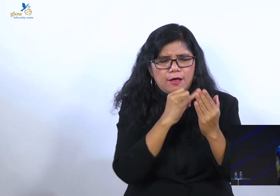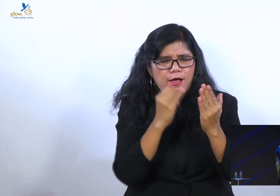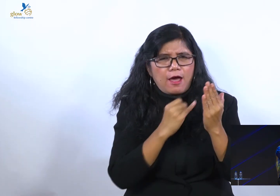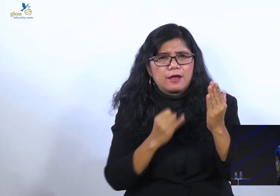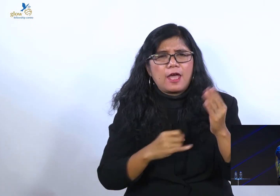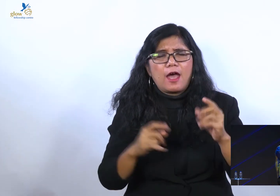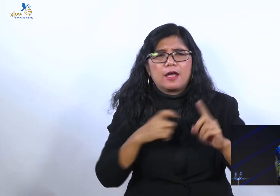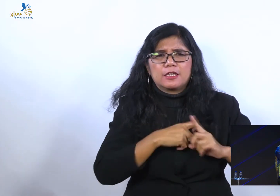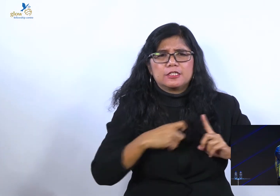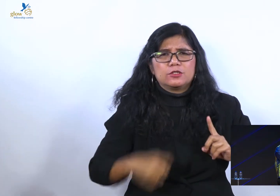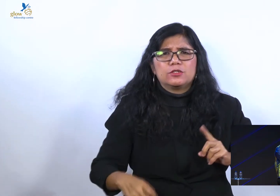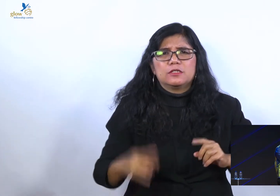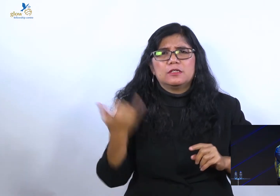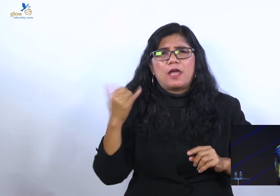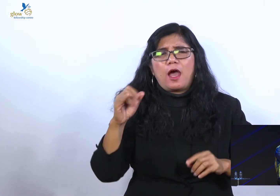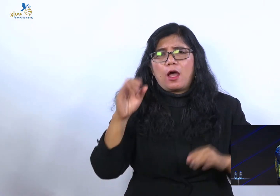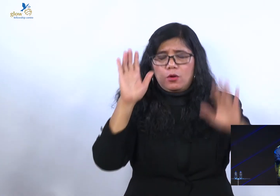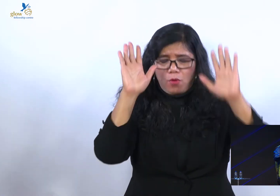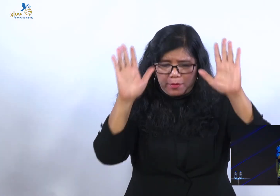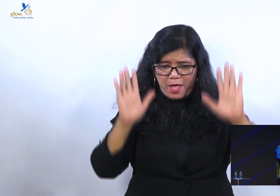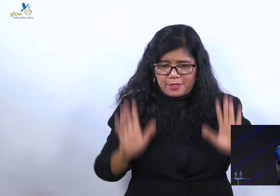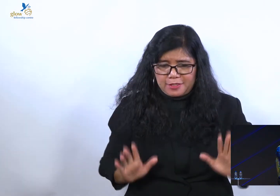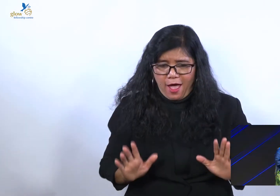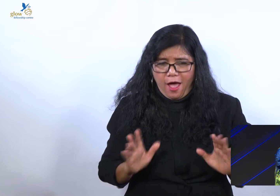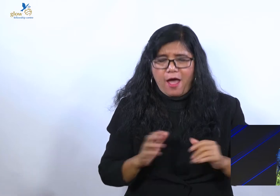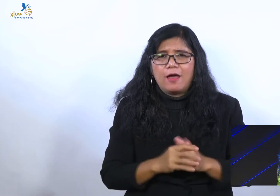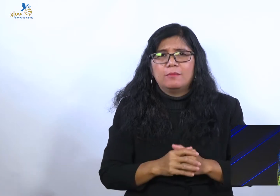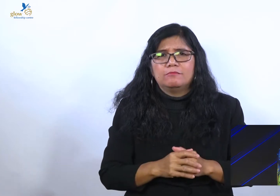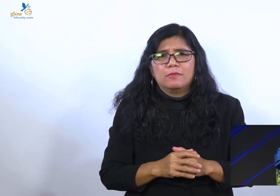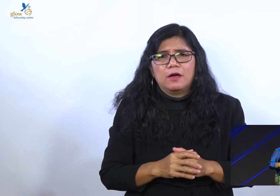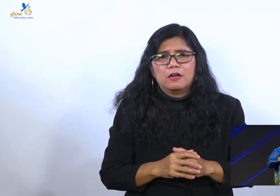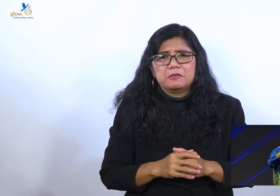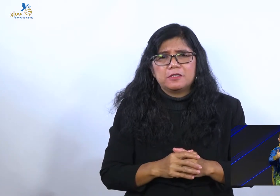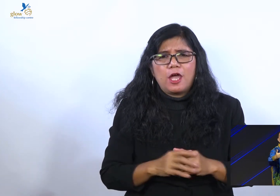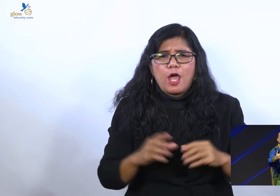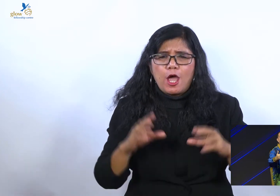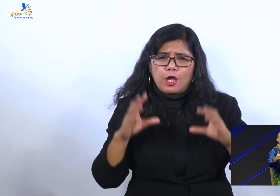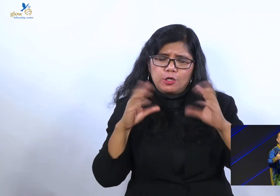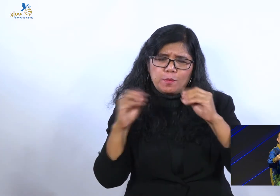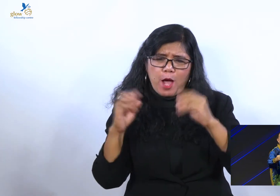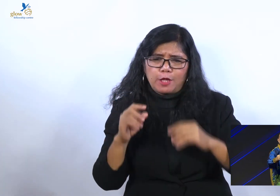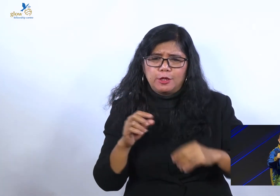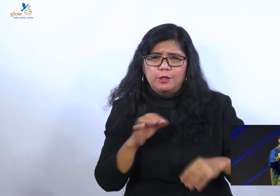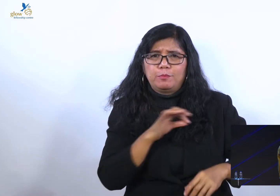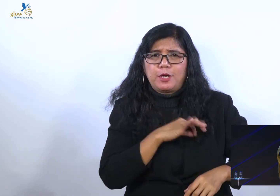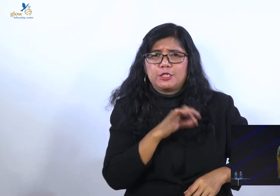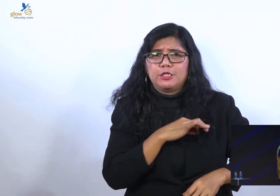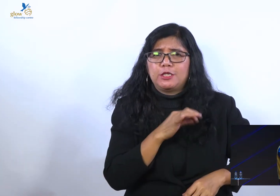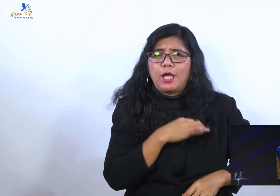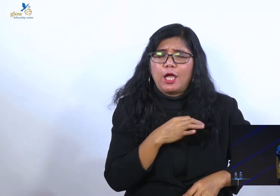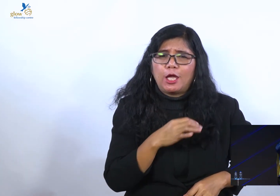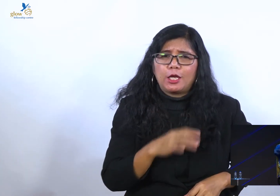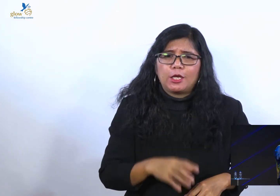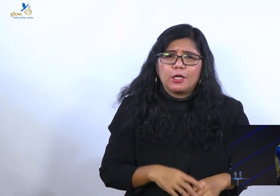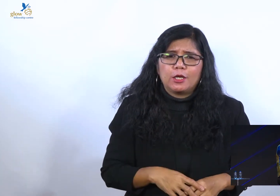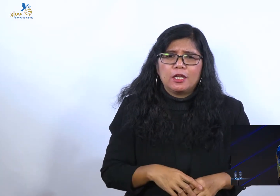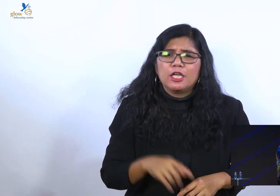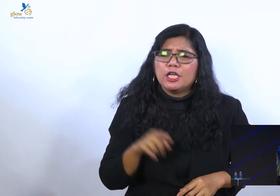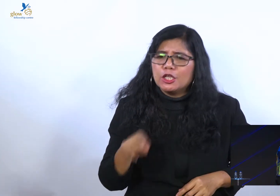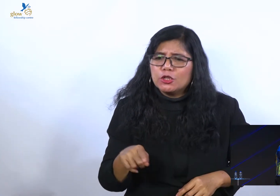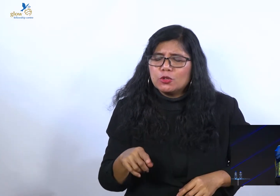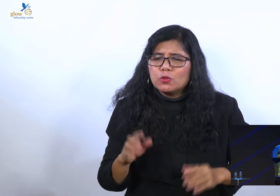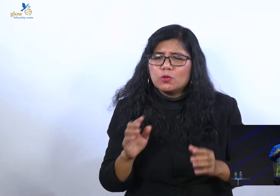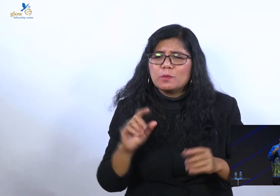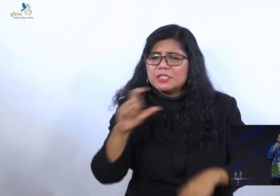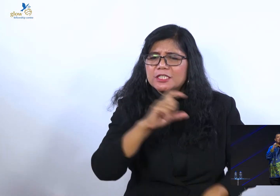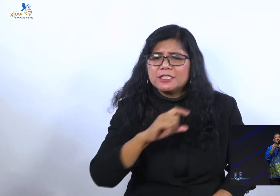kan. Makanya ada debat calon presiden. Iya kan. Karena mau cari yang menang. Ada lomba debat. Iya kan. Debat-debat itu hanya mencari